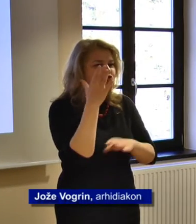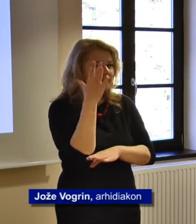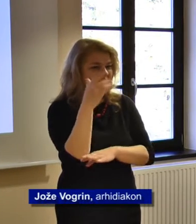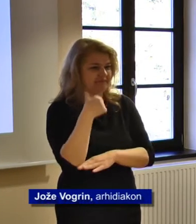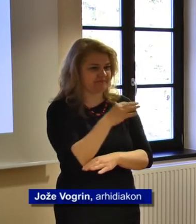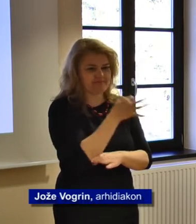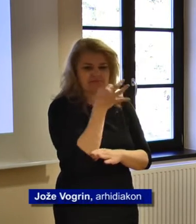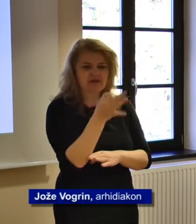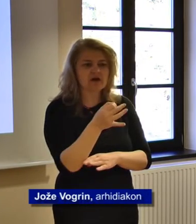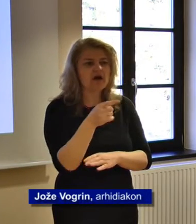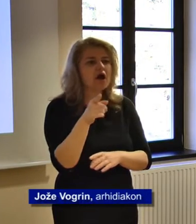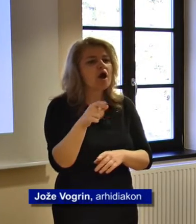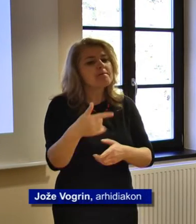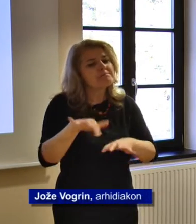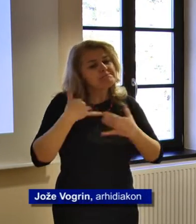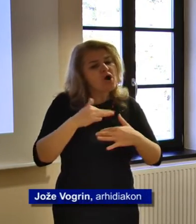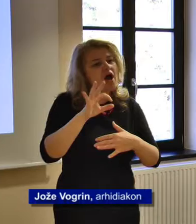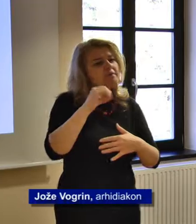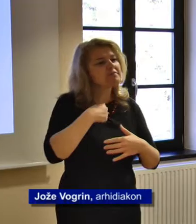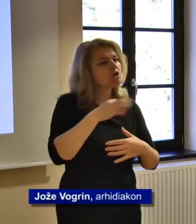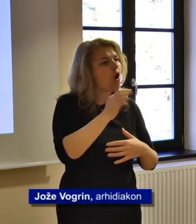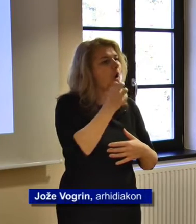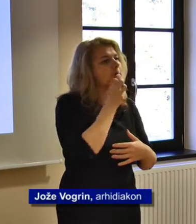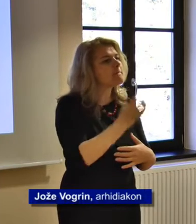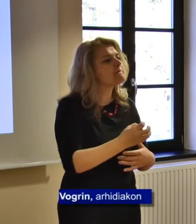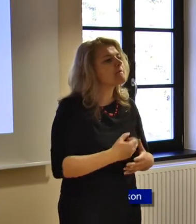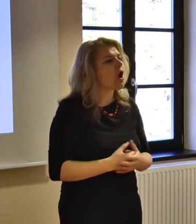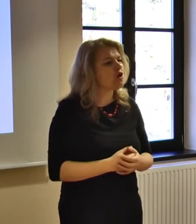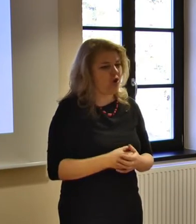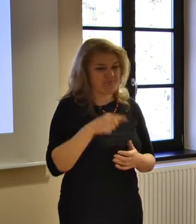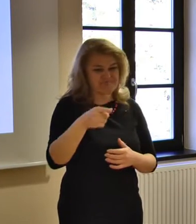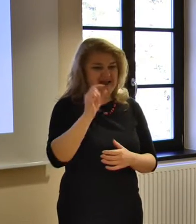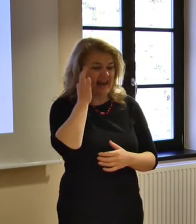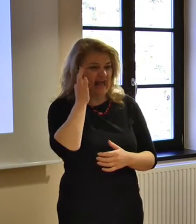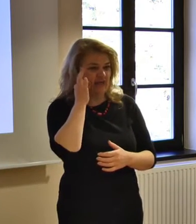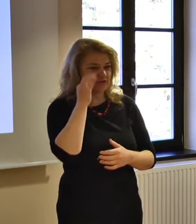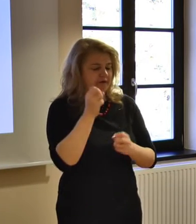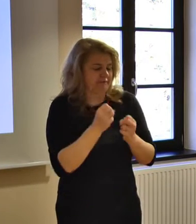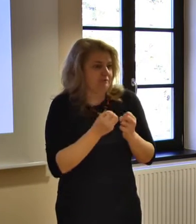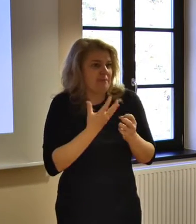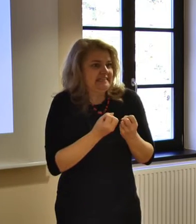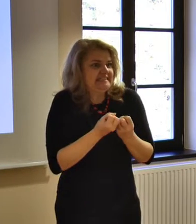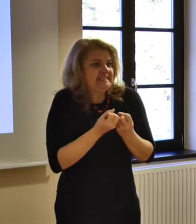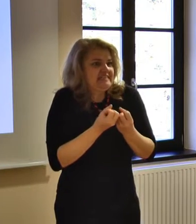Govorim je Bog in mandljevc je zacvetil.